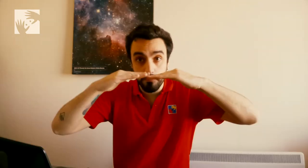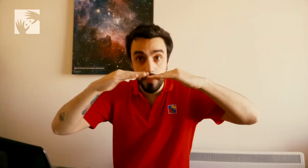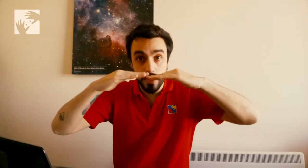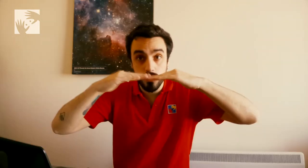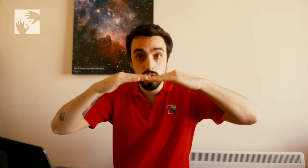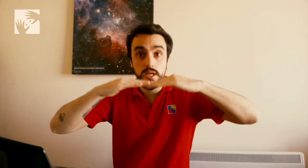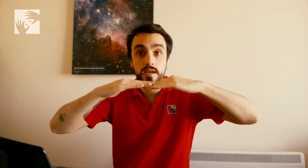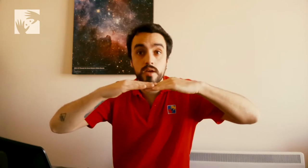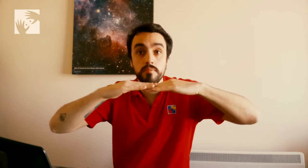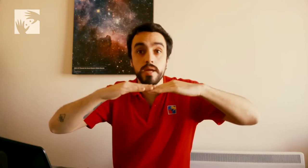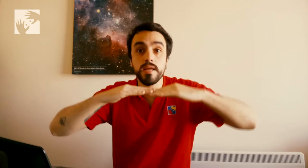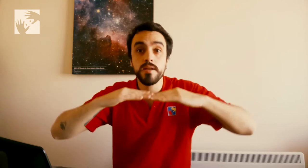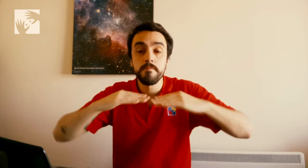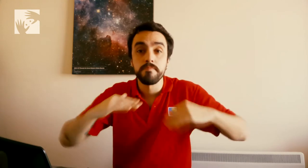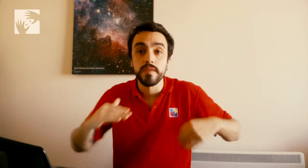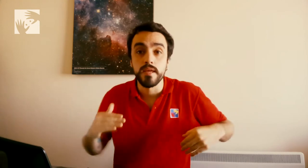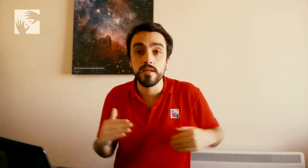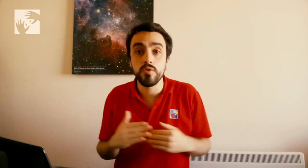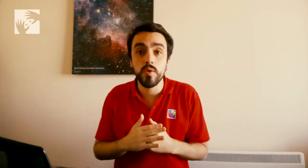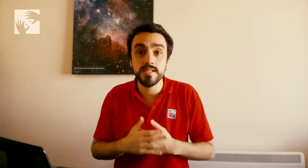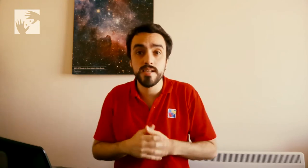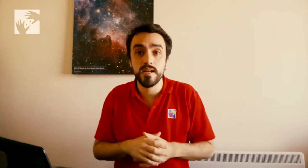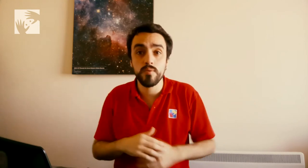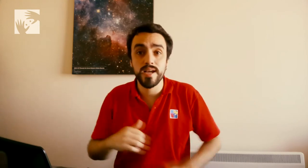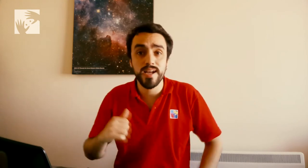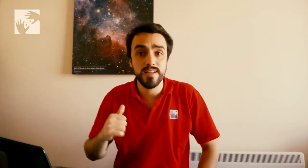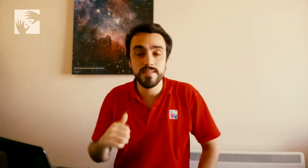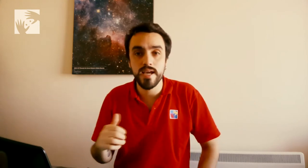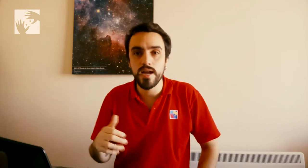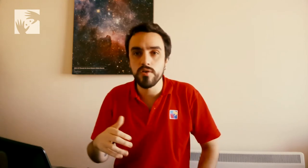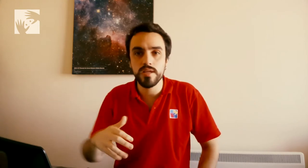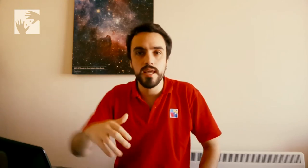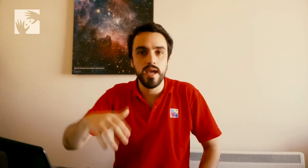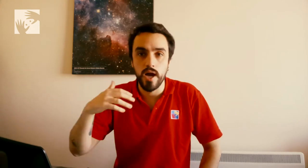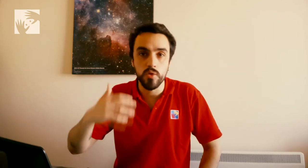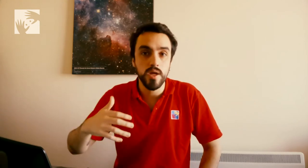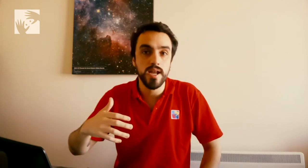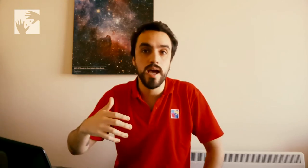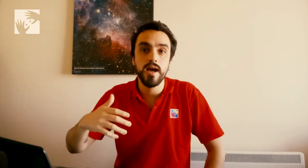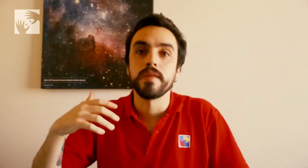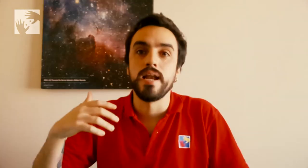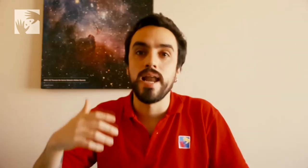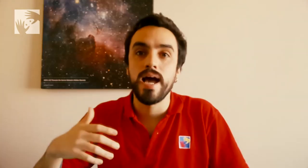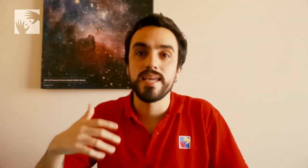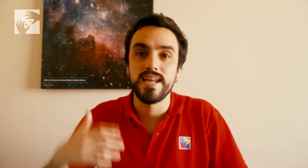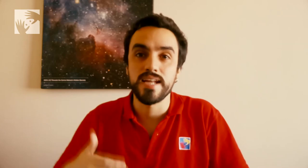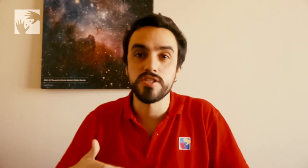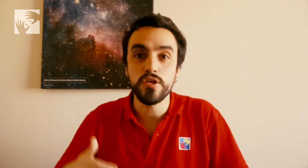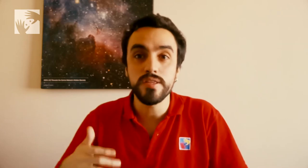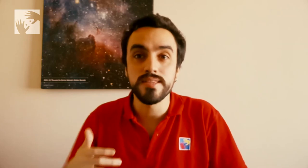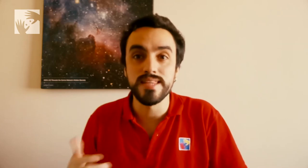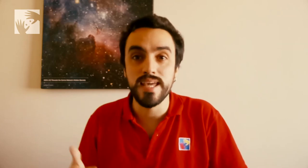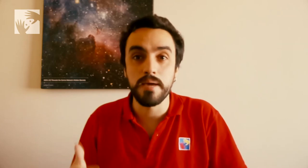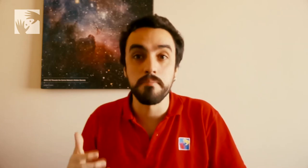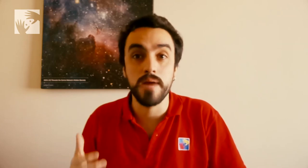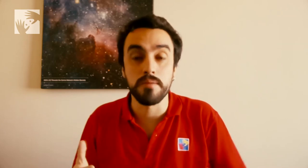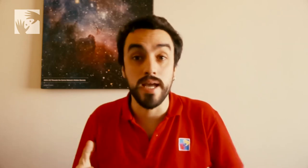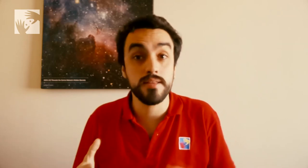placas tectónicas que convergen y en estos lugares se genera una gran cantidad de calor que ayudan a la generación de magma. Este